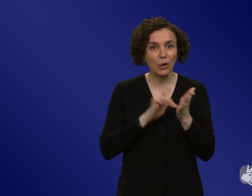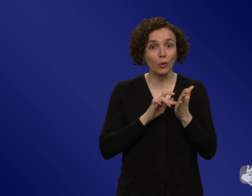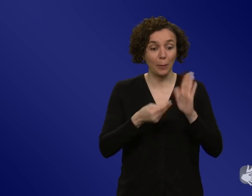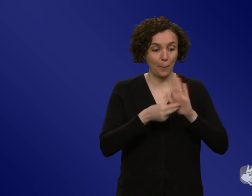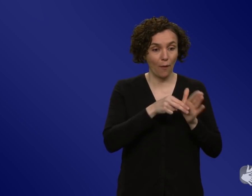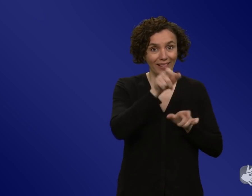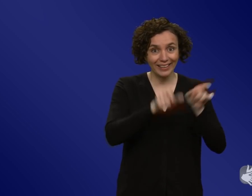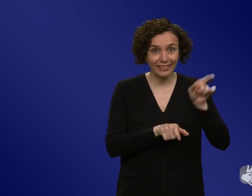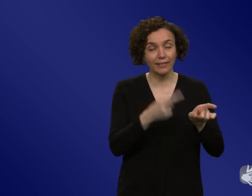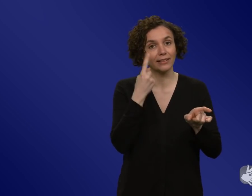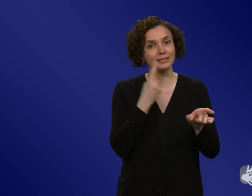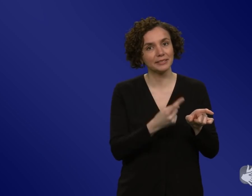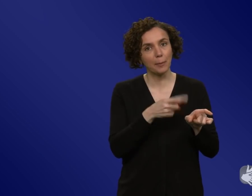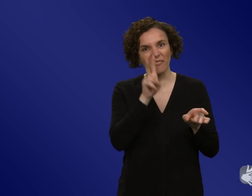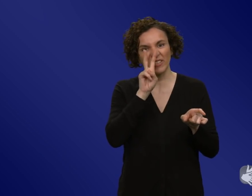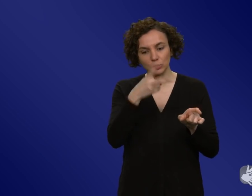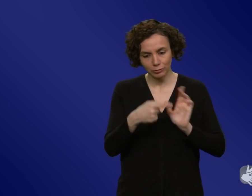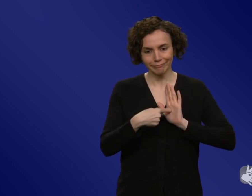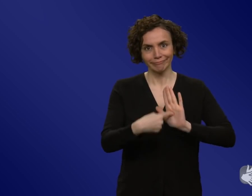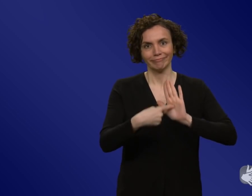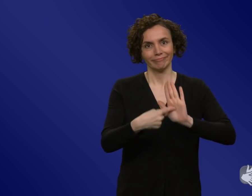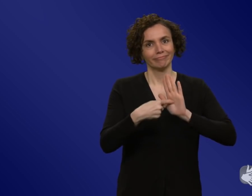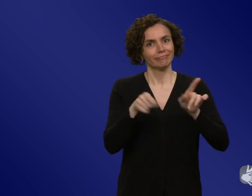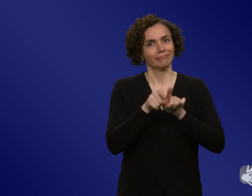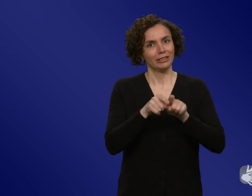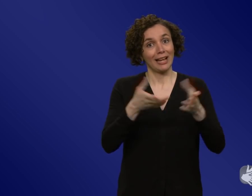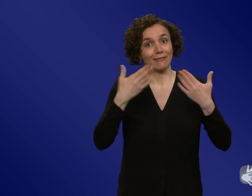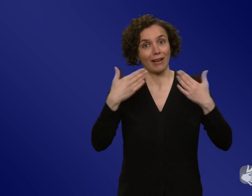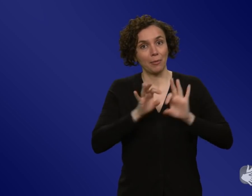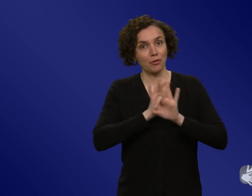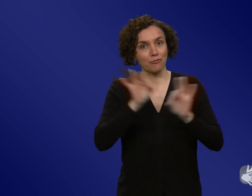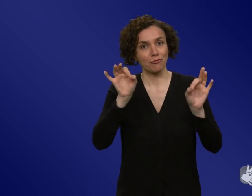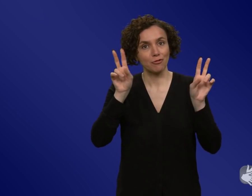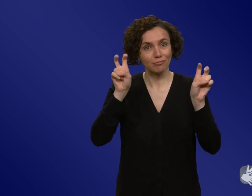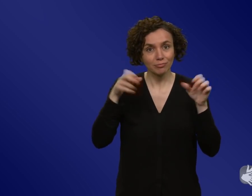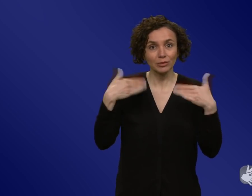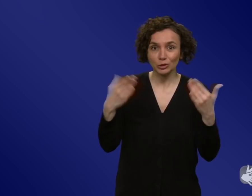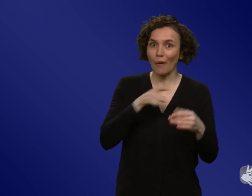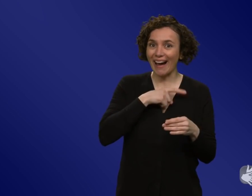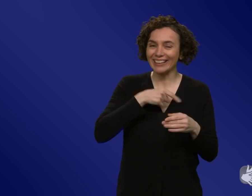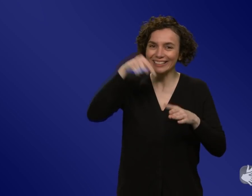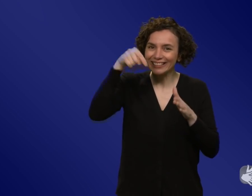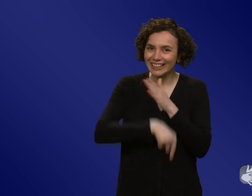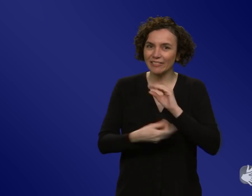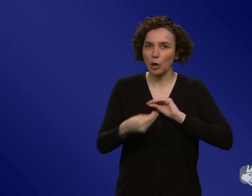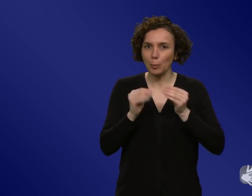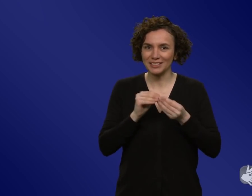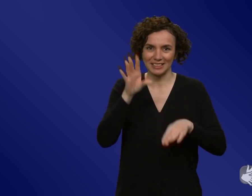stark etwas verkaufen, mussten, was sehr komplexes Medizinisches ist und natürlich auch nicht, eigentlich nicht